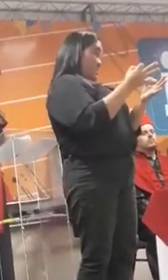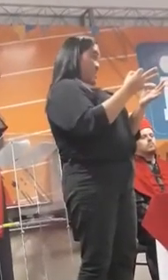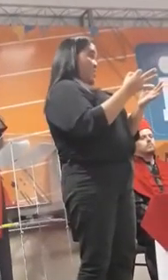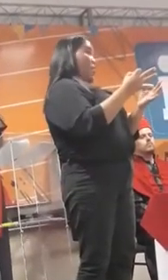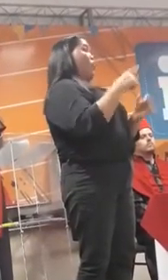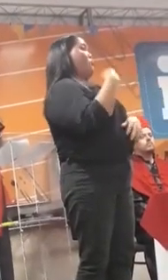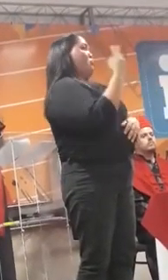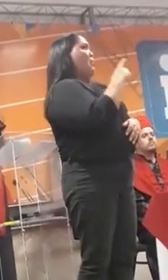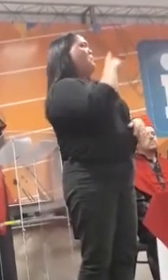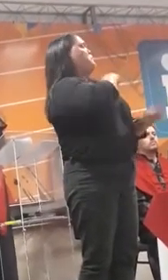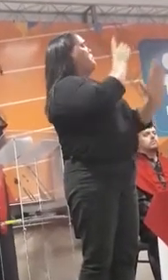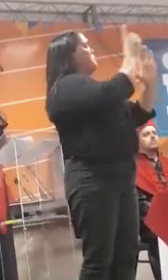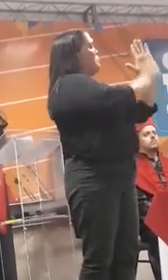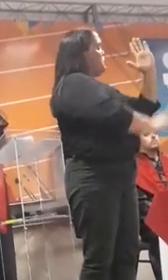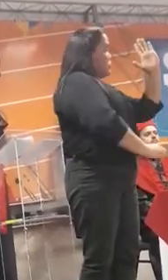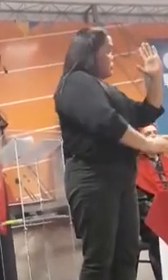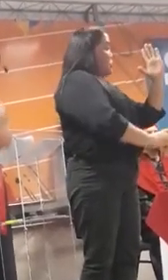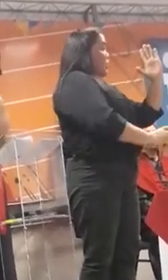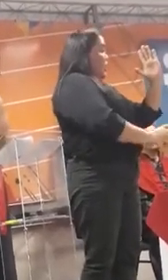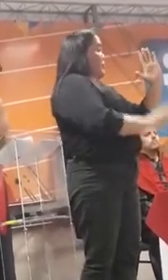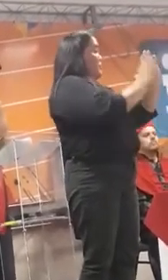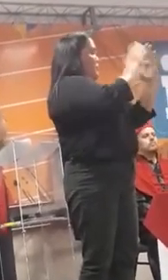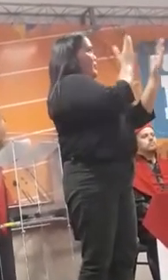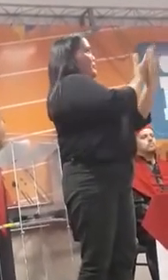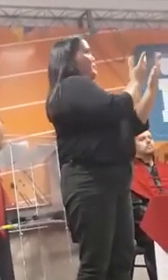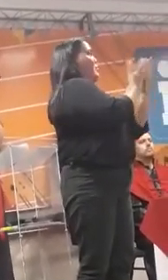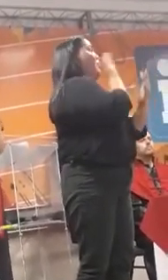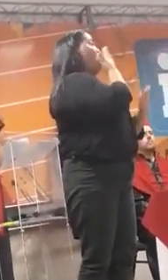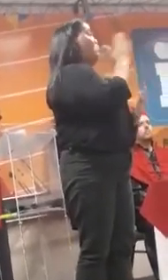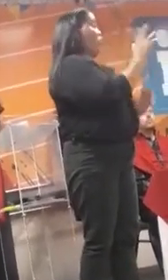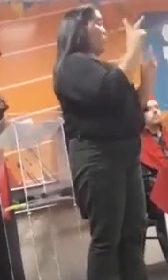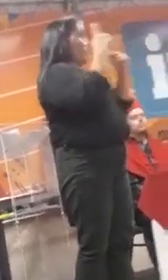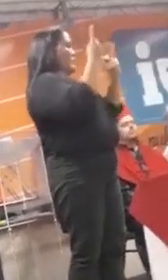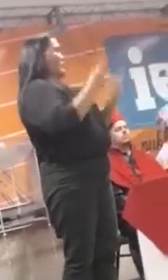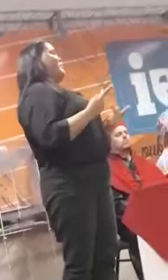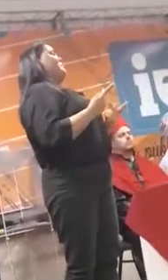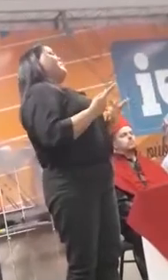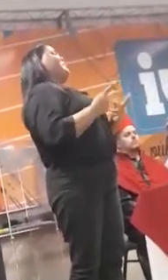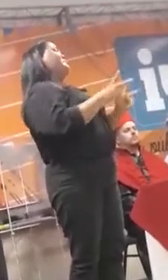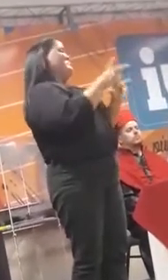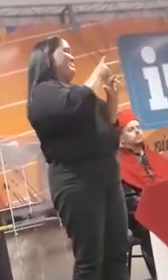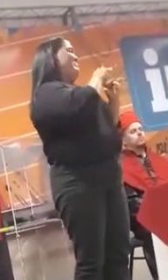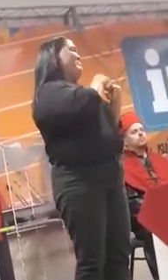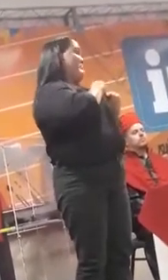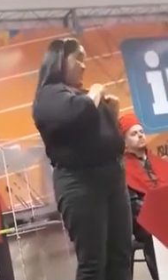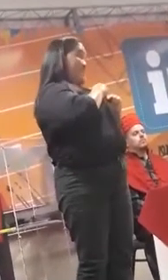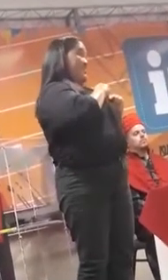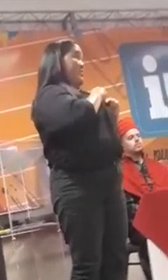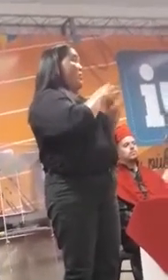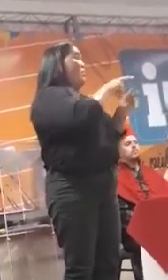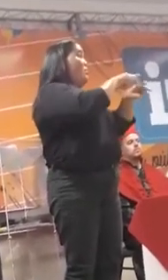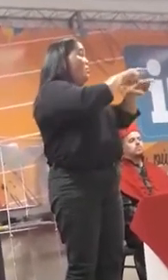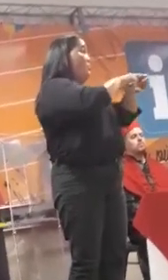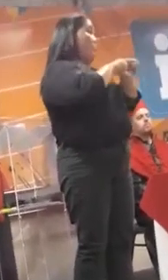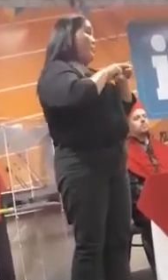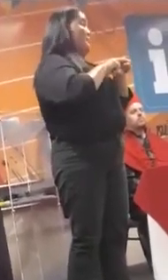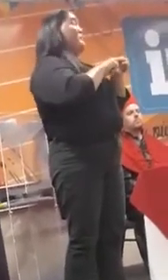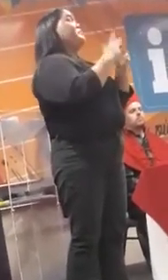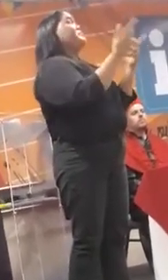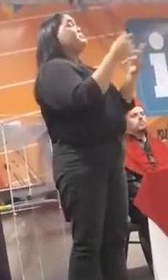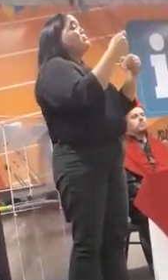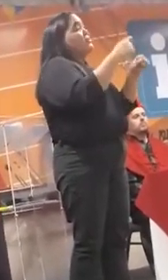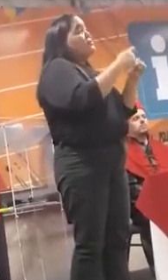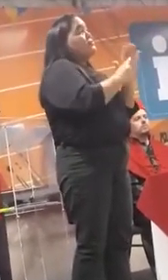dignidade que todo ser humano merece. Gostaria de parabenizar a garra e determinação de cada